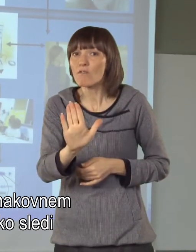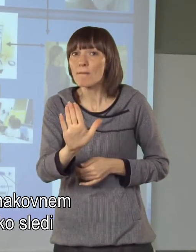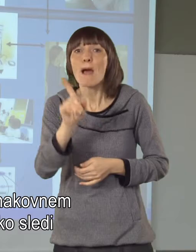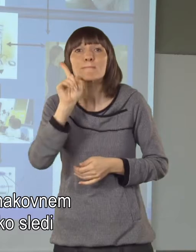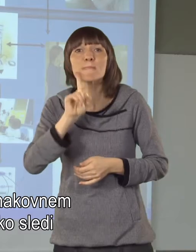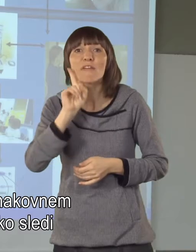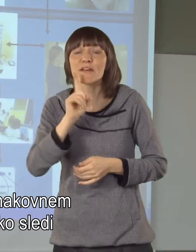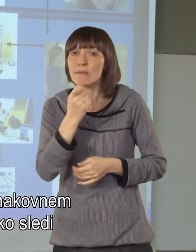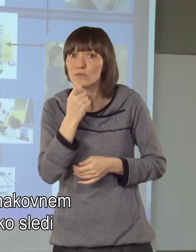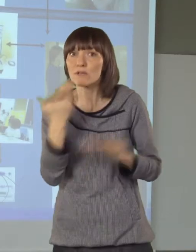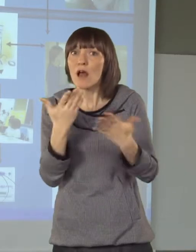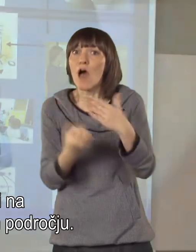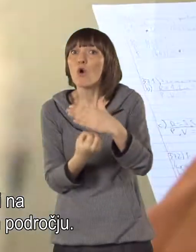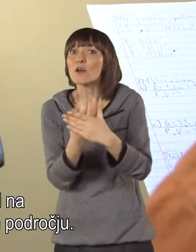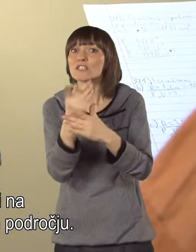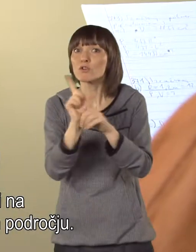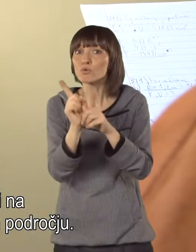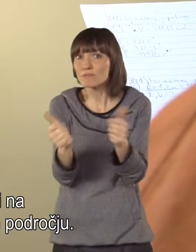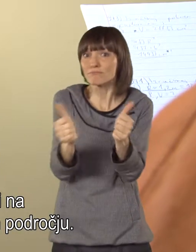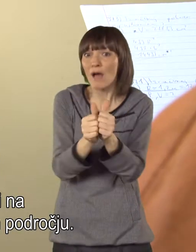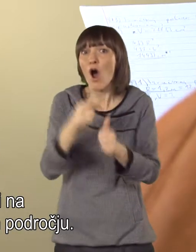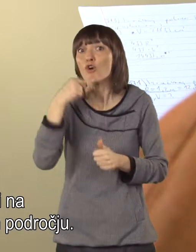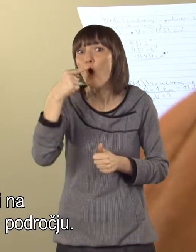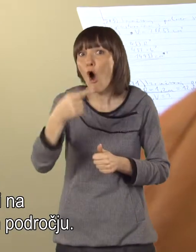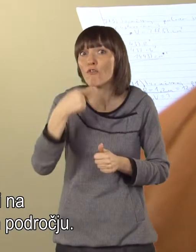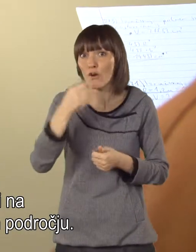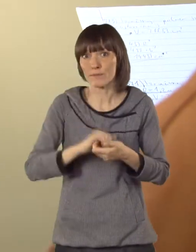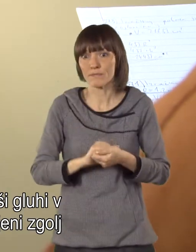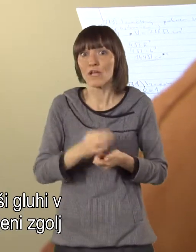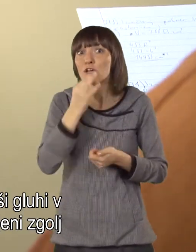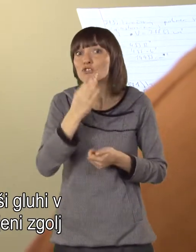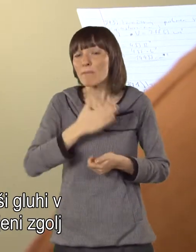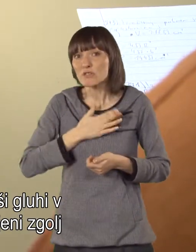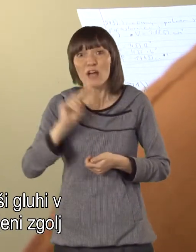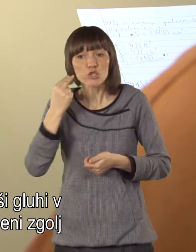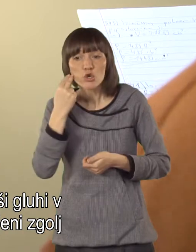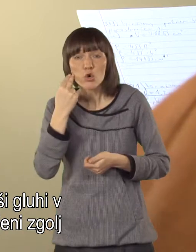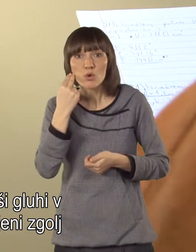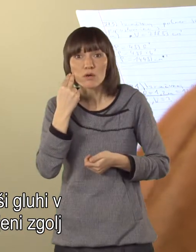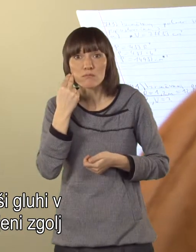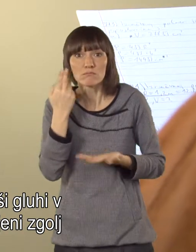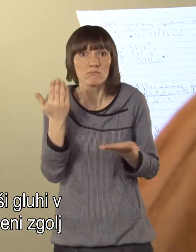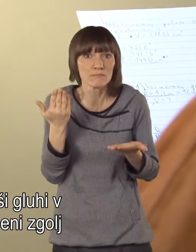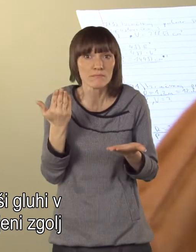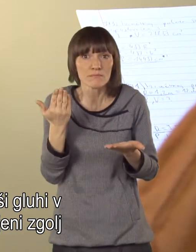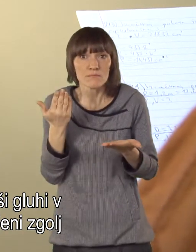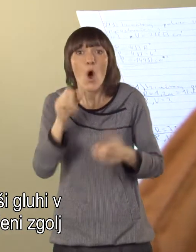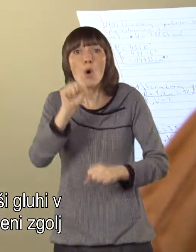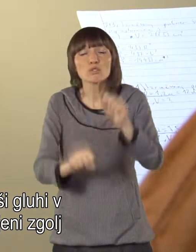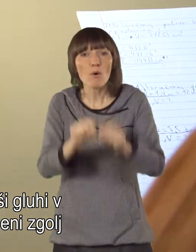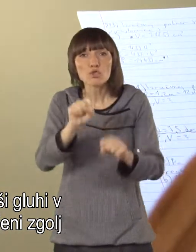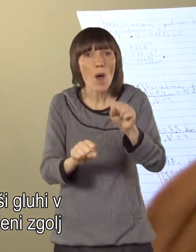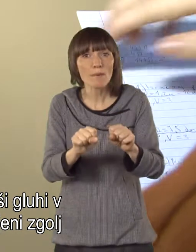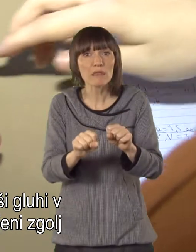znakovnem jeziku, potem lahko sledi napred, kot tudi na govorno jezikovnem področju. Vkolikor pa so naši gluhi v Sloveniji, bom rekla,